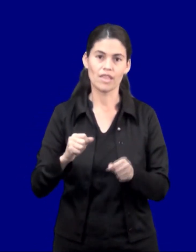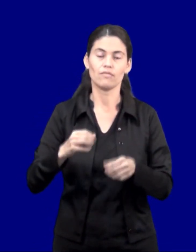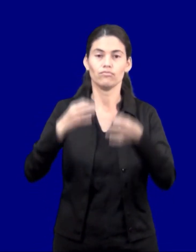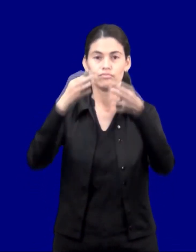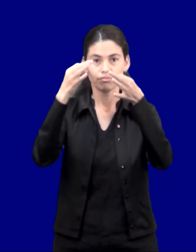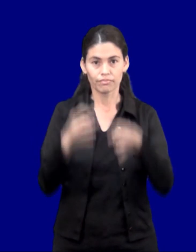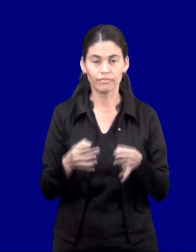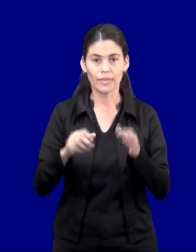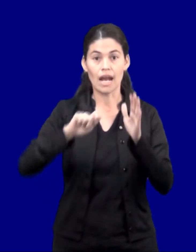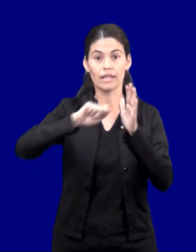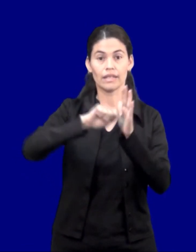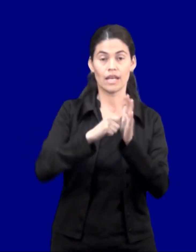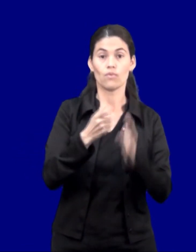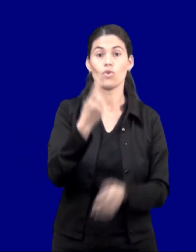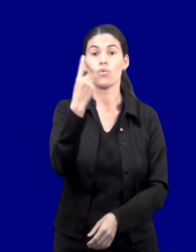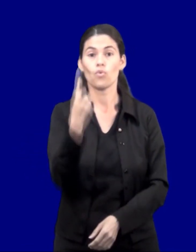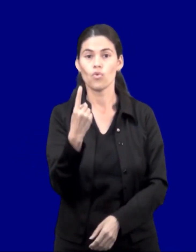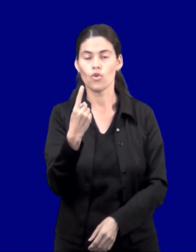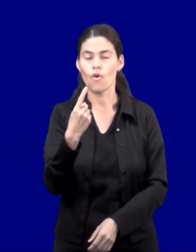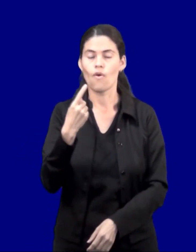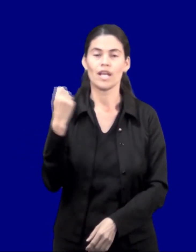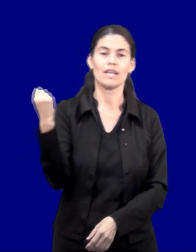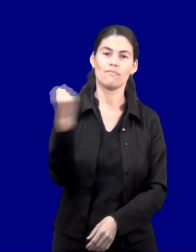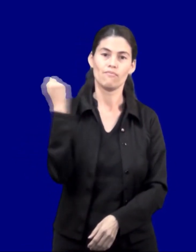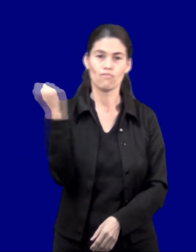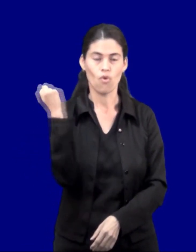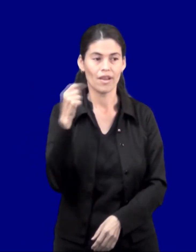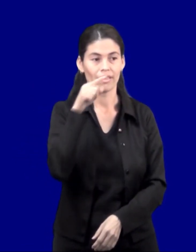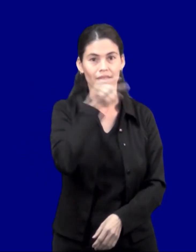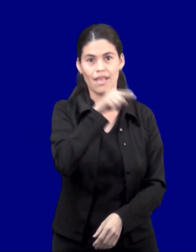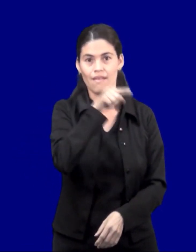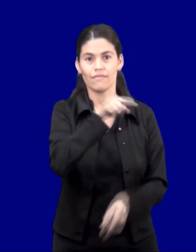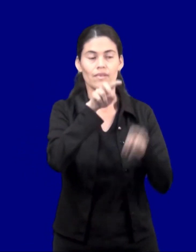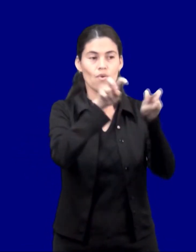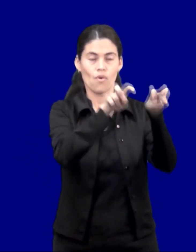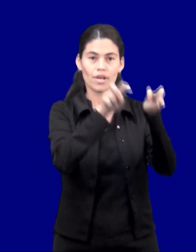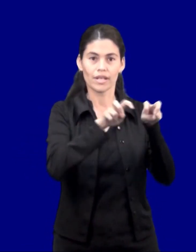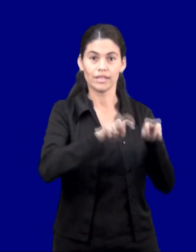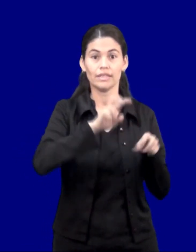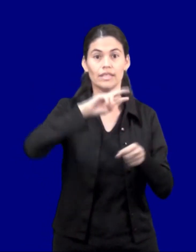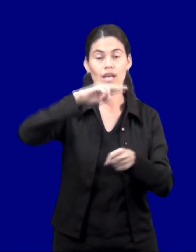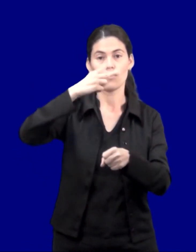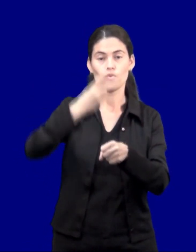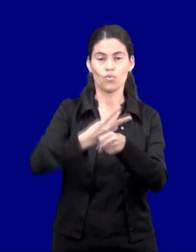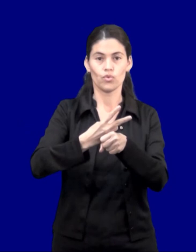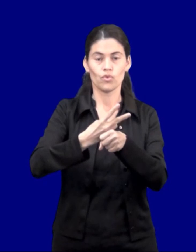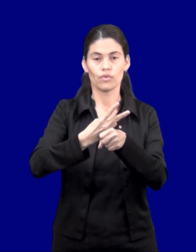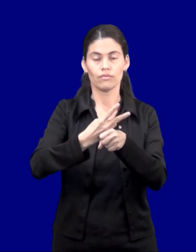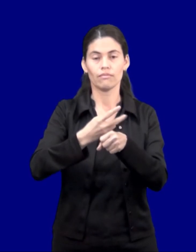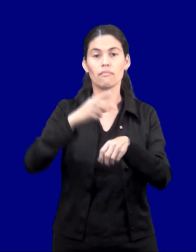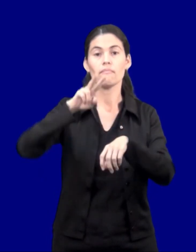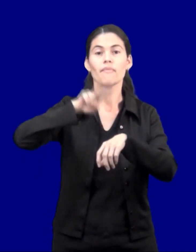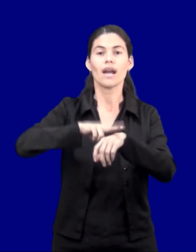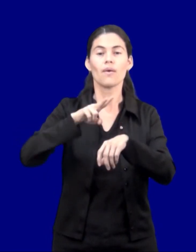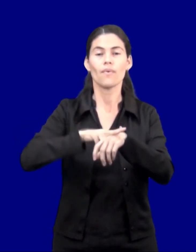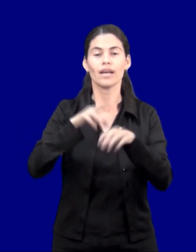Lingüísticas resuelve, Artículo 1. Declárese de interés lingüístico el evento denominado II